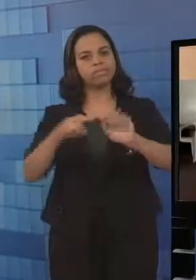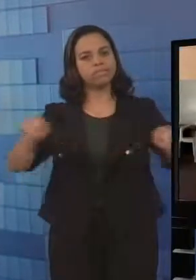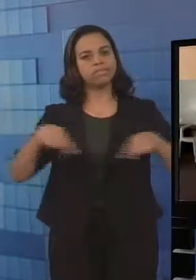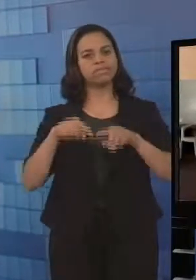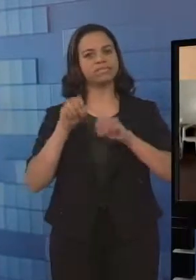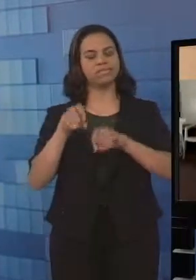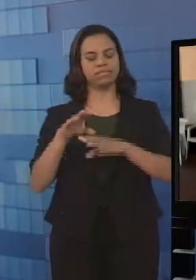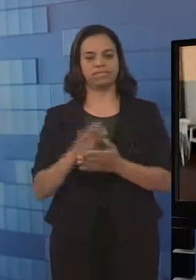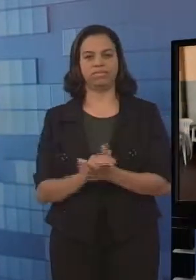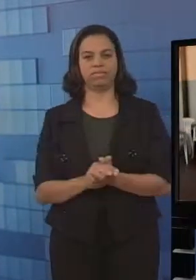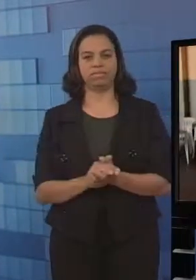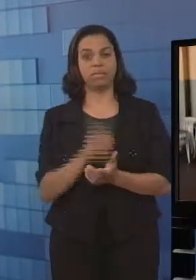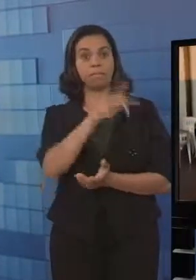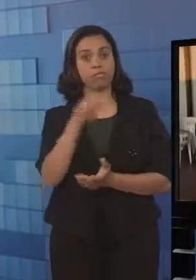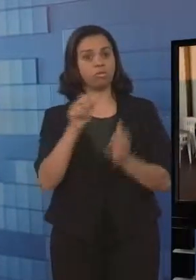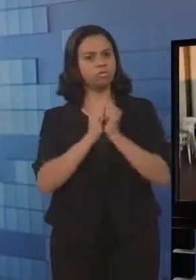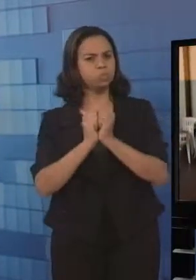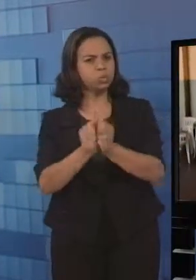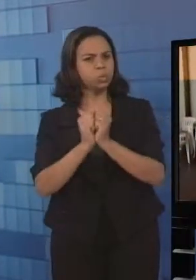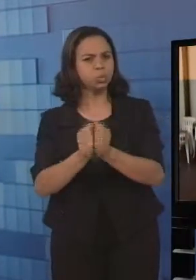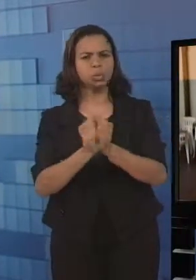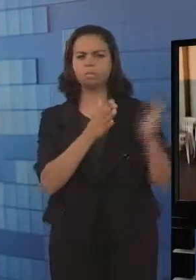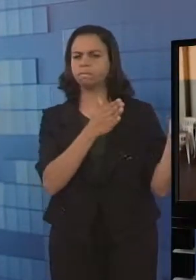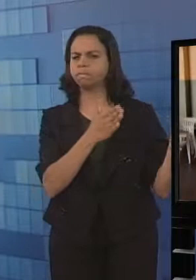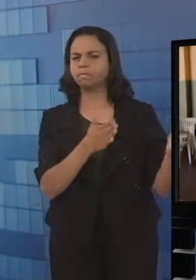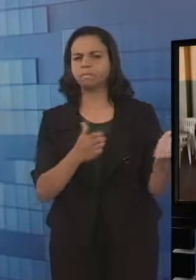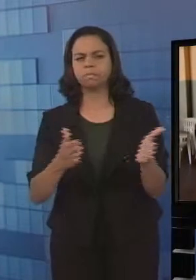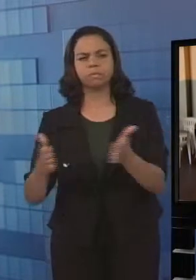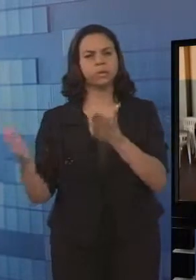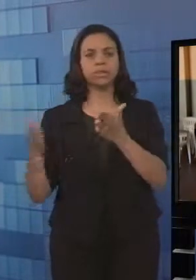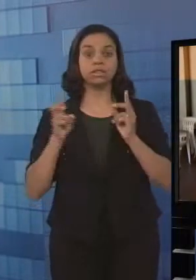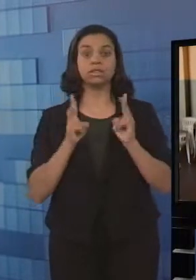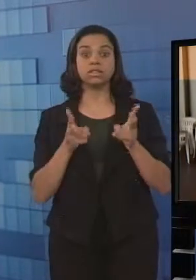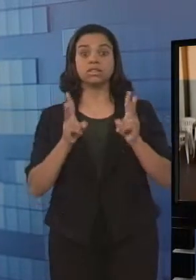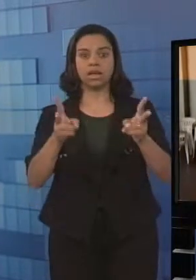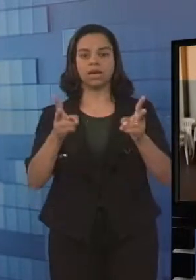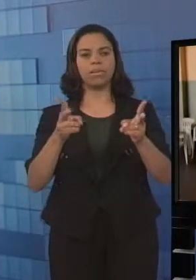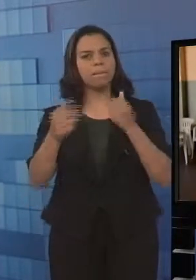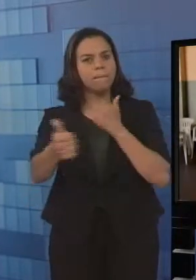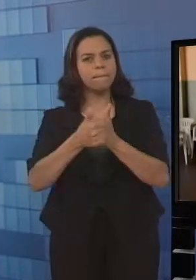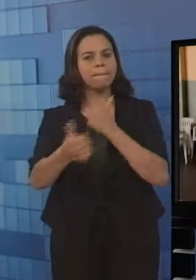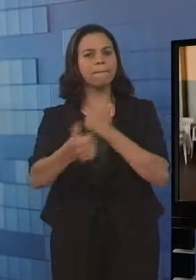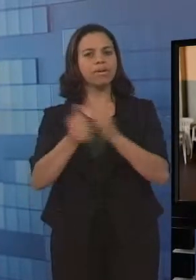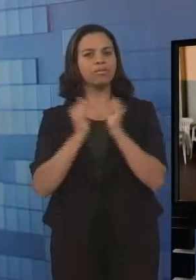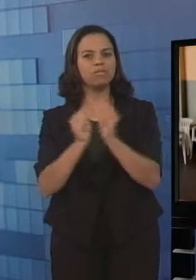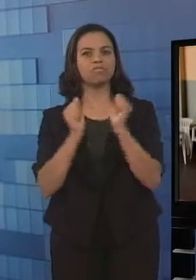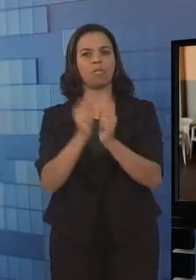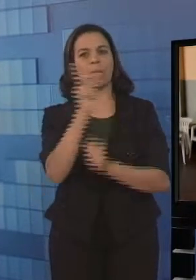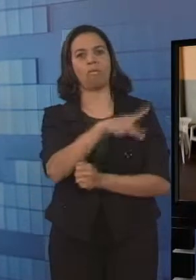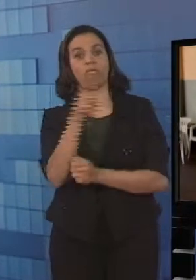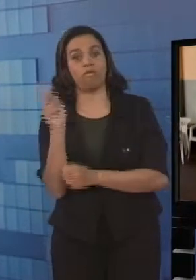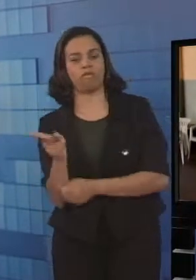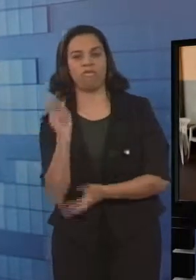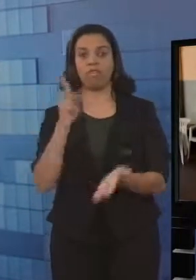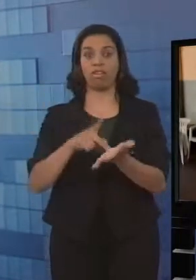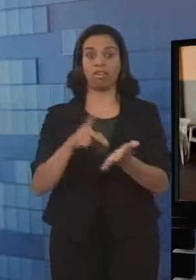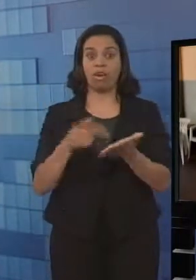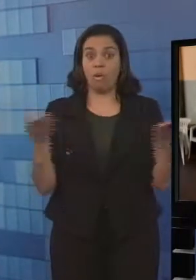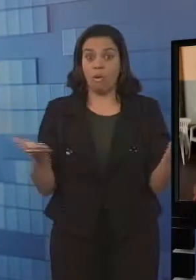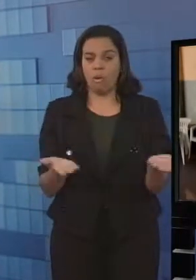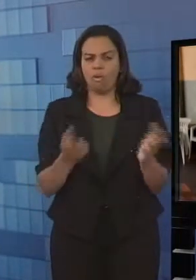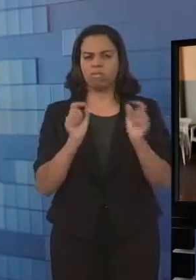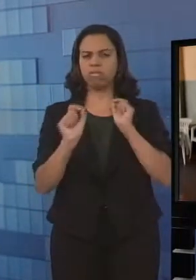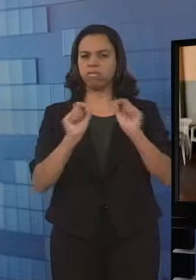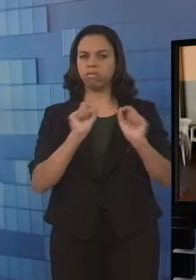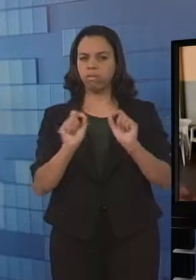aula. É acompanhar o professor em todas as etapas, né? E a gente está assim, mais perto dele. Porque hoje são entregues, todo